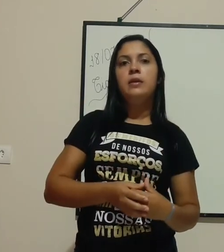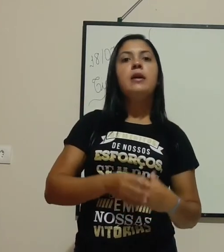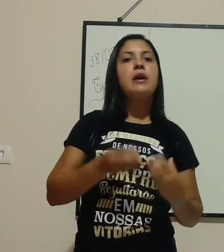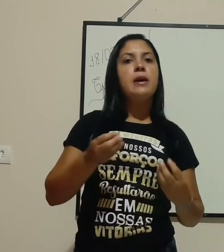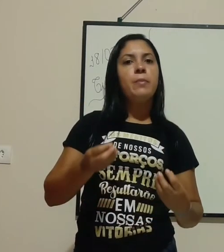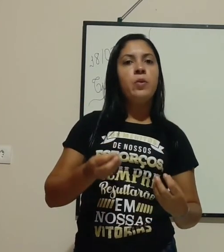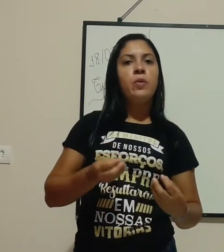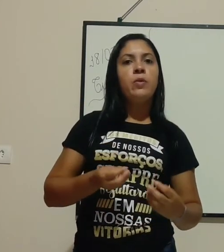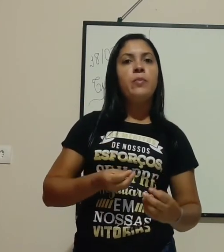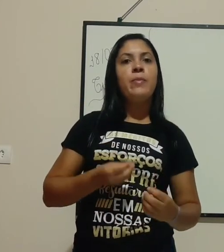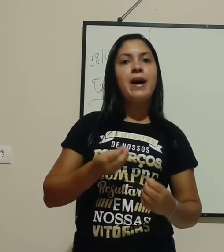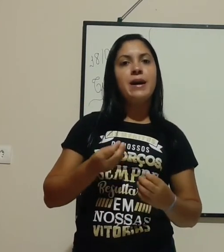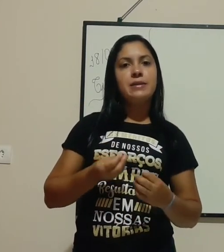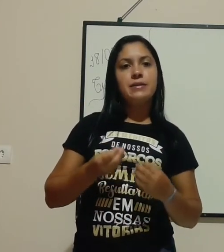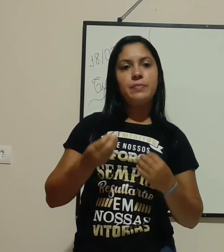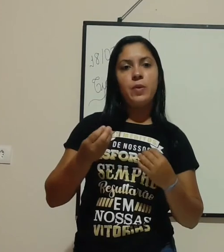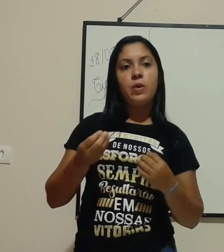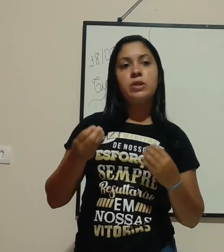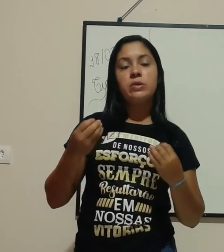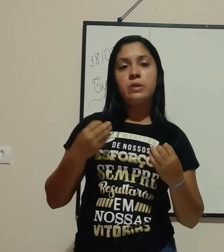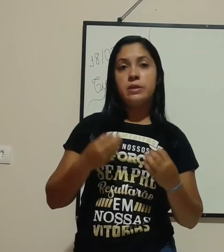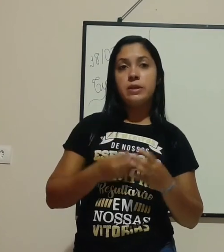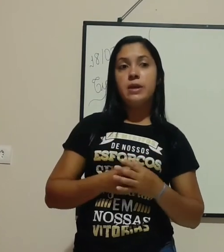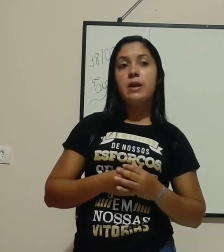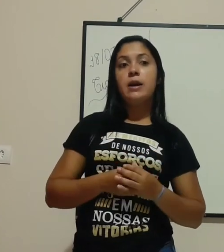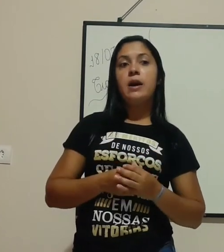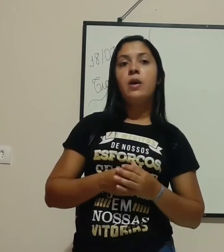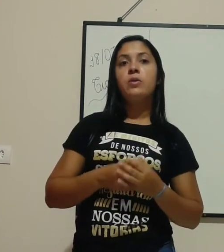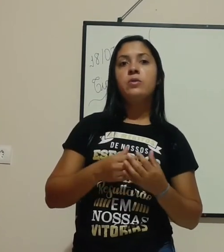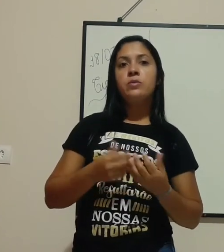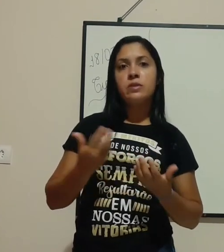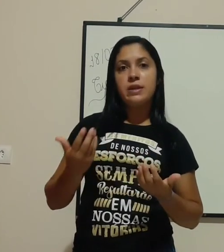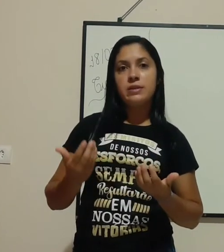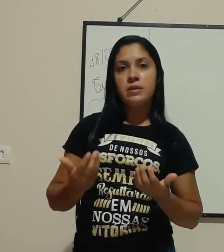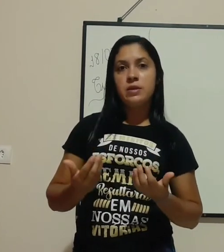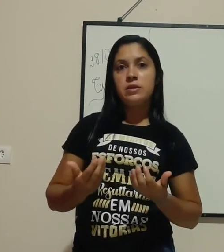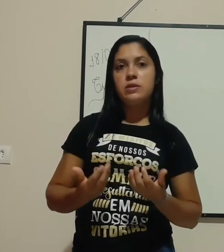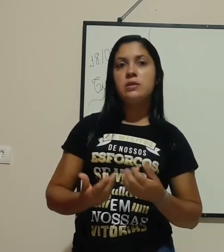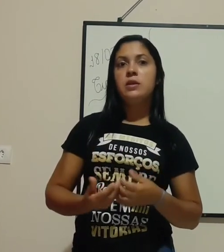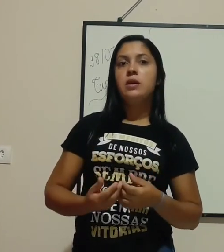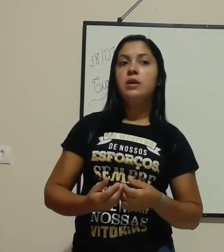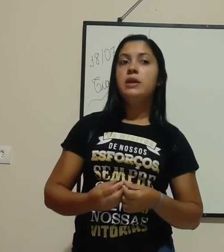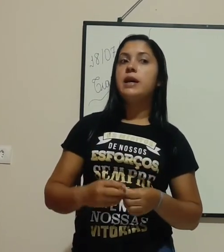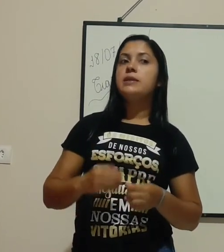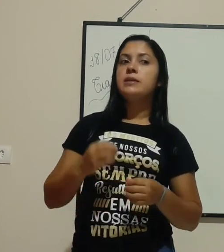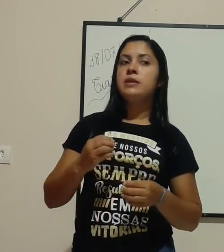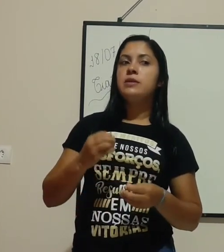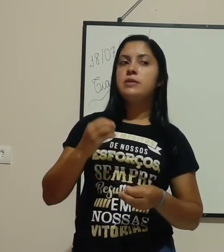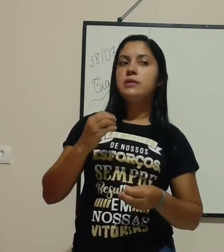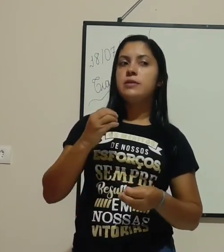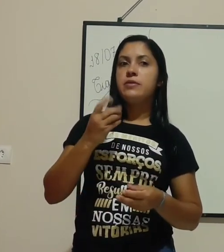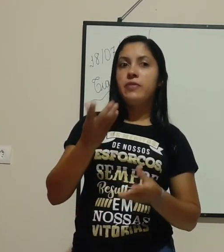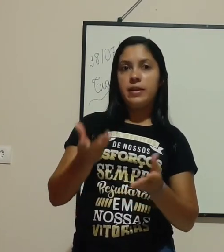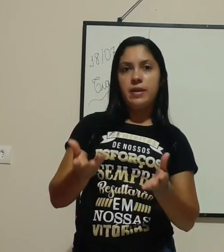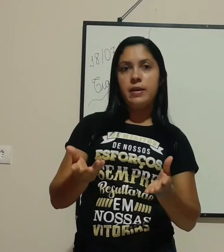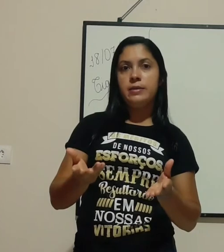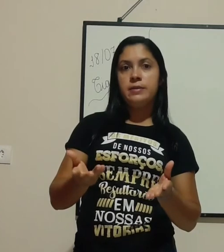É bom, mas pode acontecer alguns acidentes e acidentes fatais,